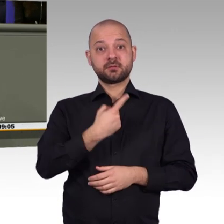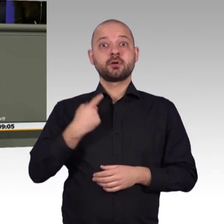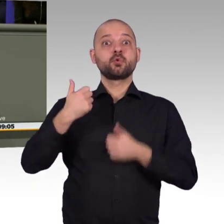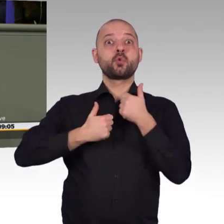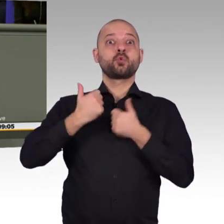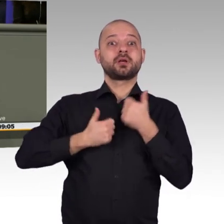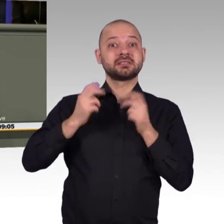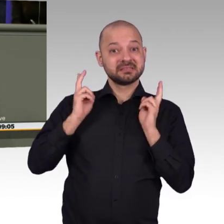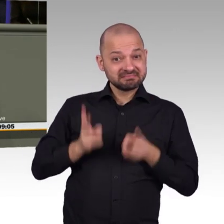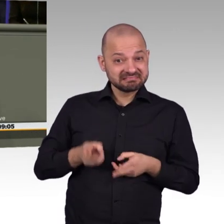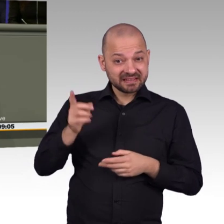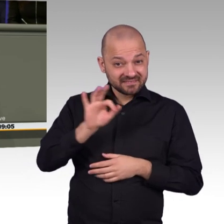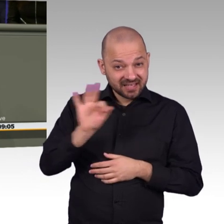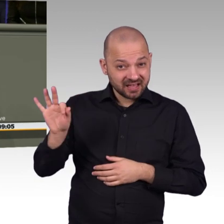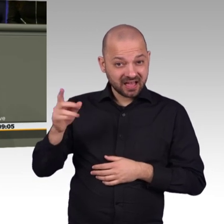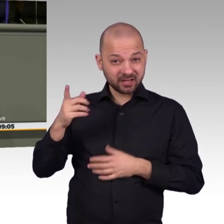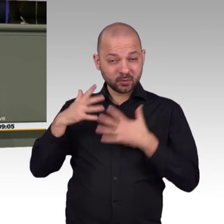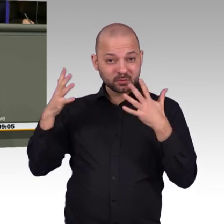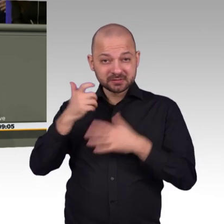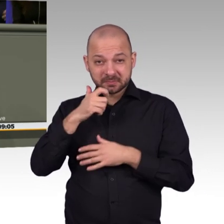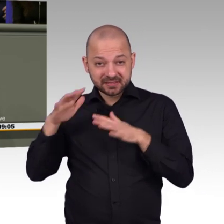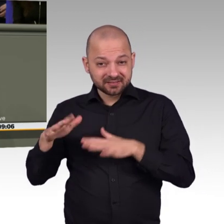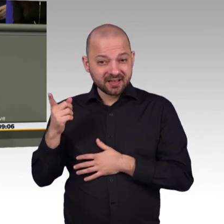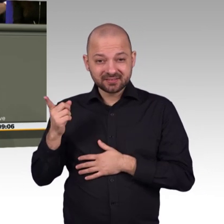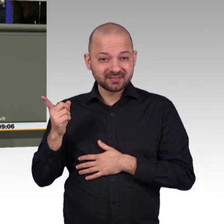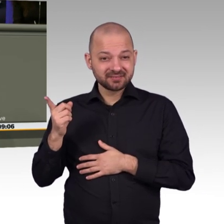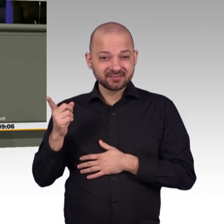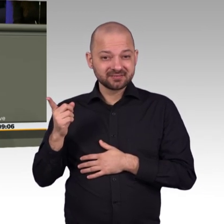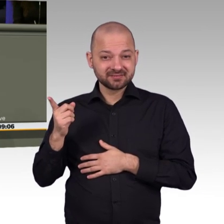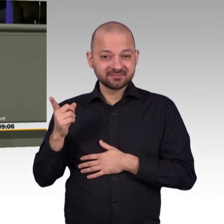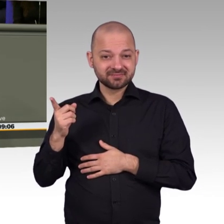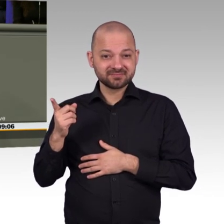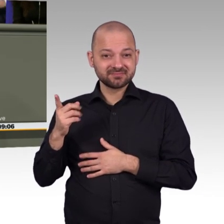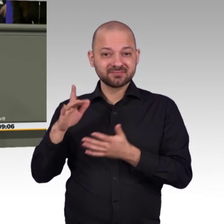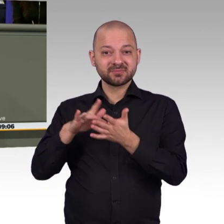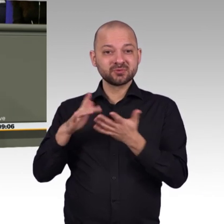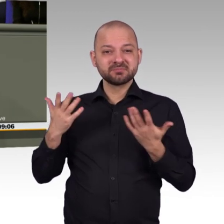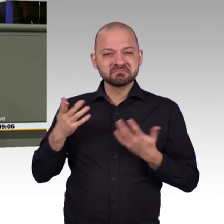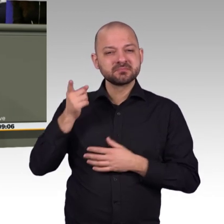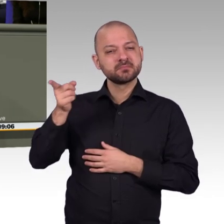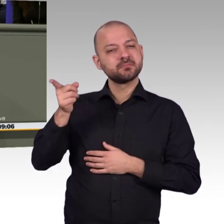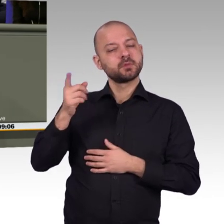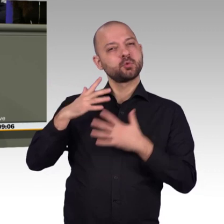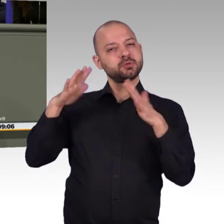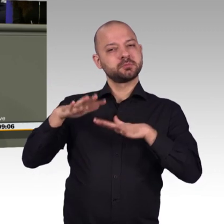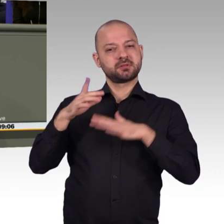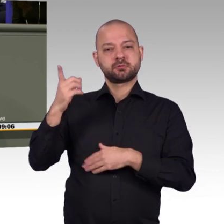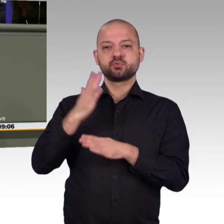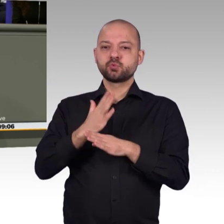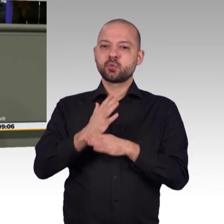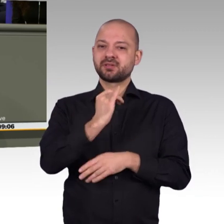-Position bringt zwischen dem Silicon Valley auf der einen Seite, aber vor allem auch China auf der anderen Seite. Und da geht es nicht nur darum, dass wir